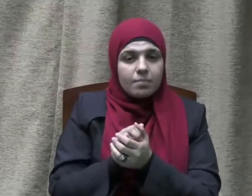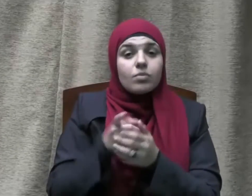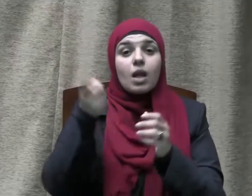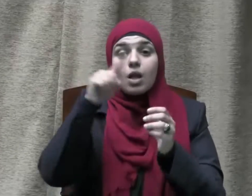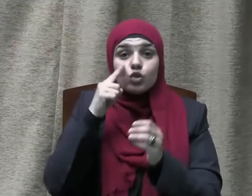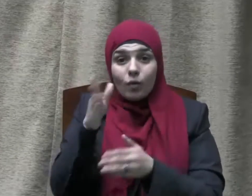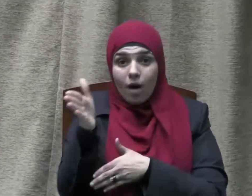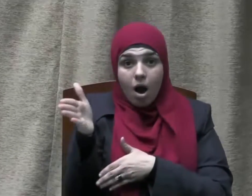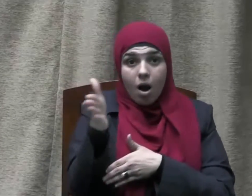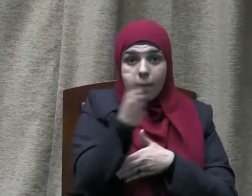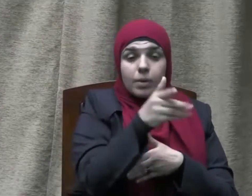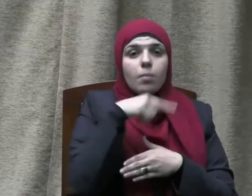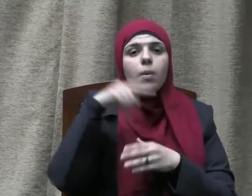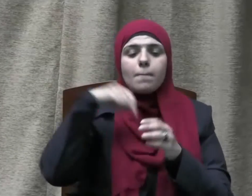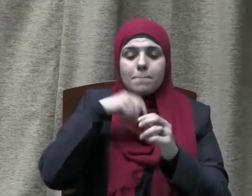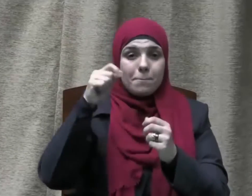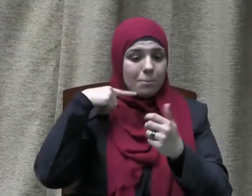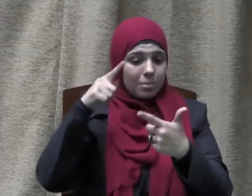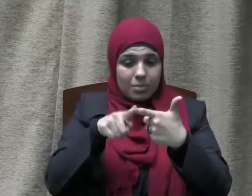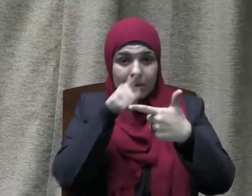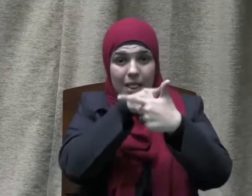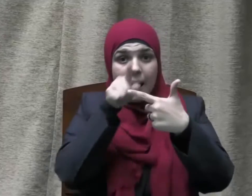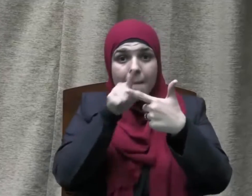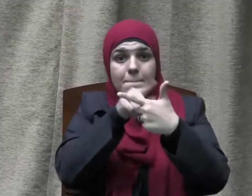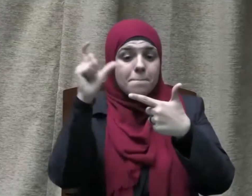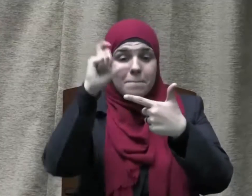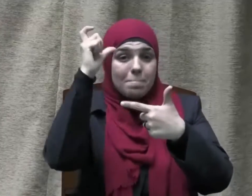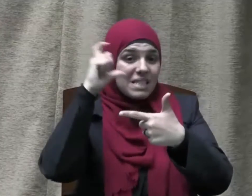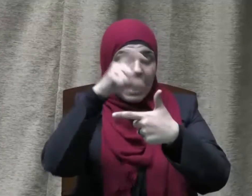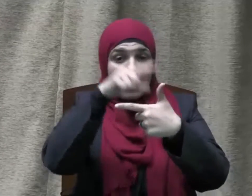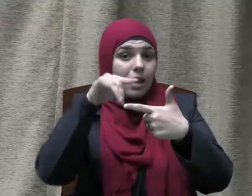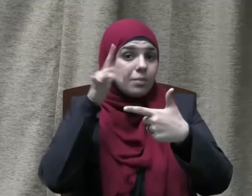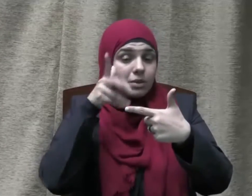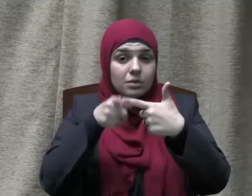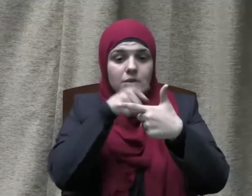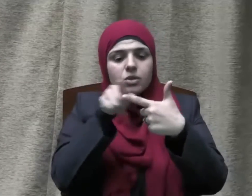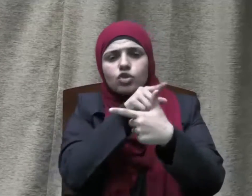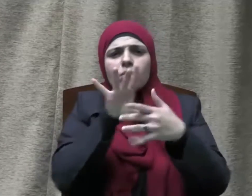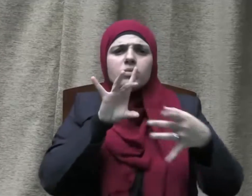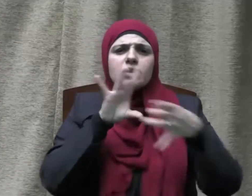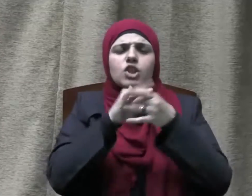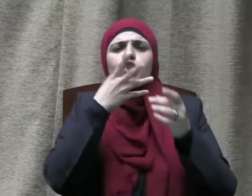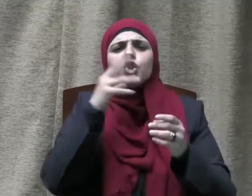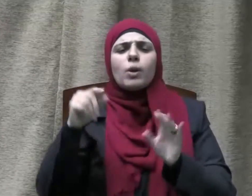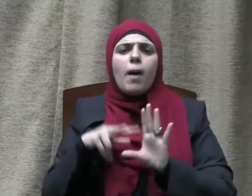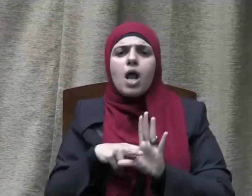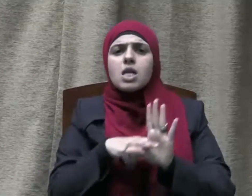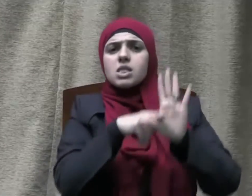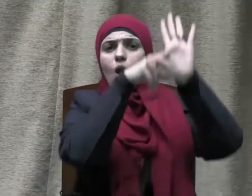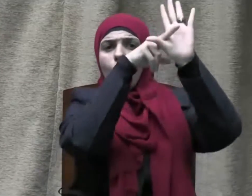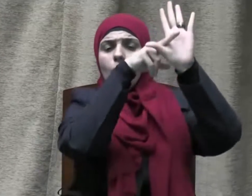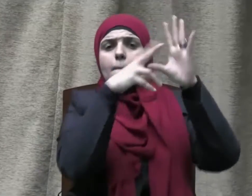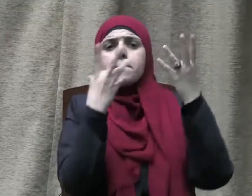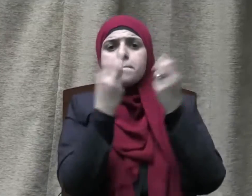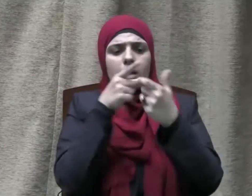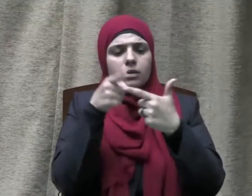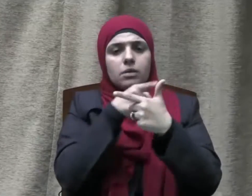القبلة بين المسجدين برباط وثيق كما ربط الإسراء والمعراج بينهما كذلك